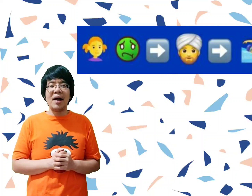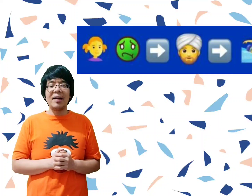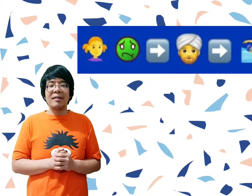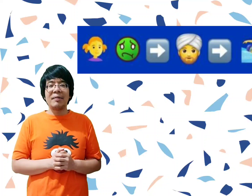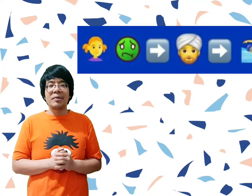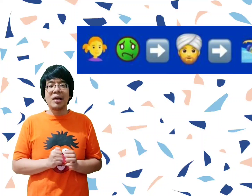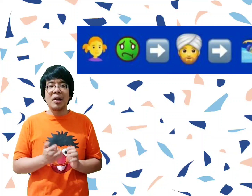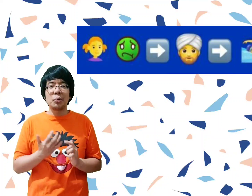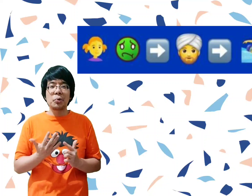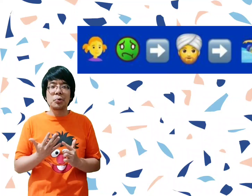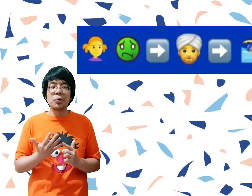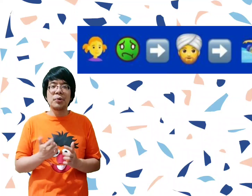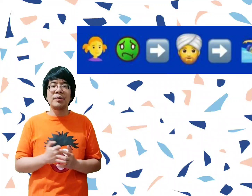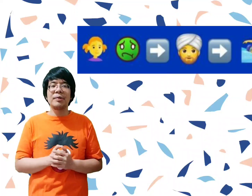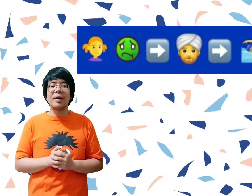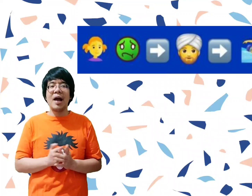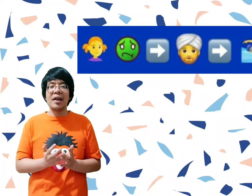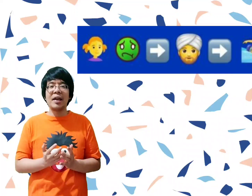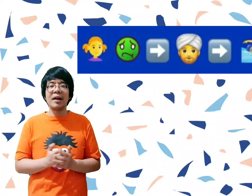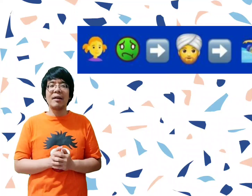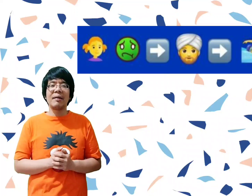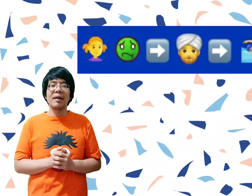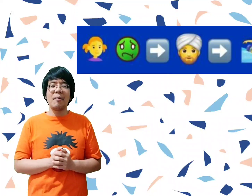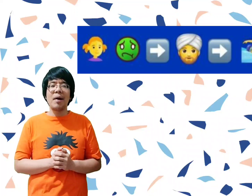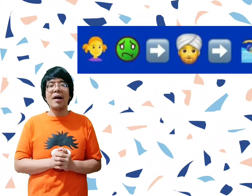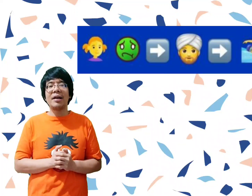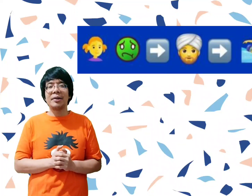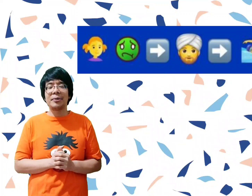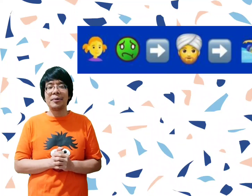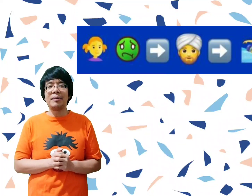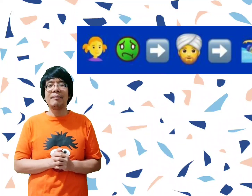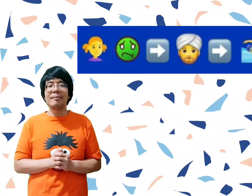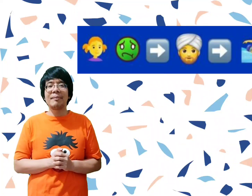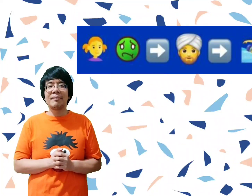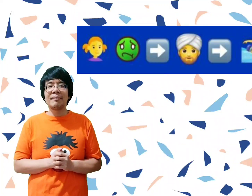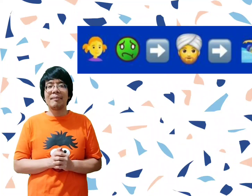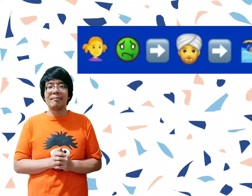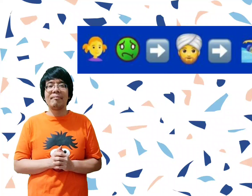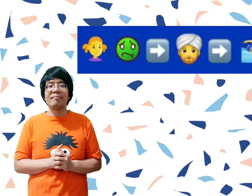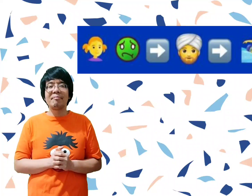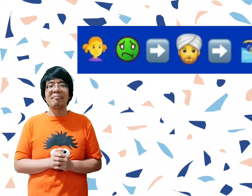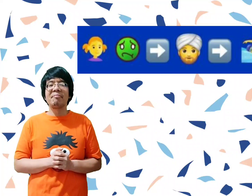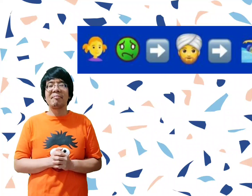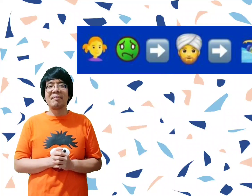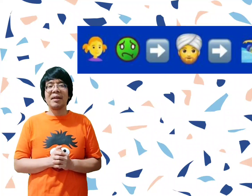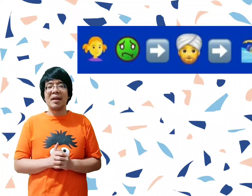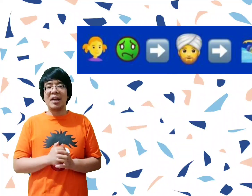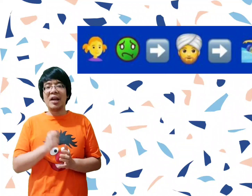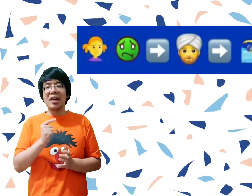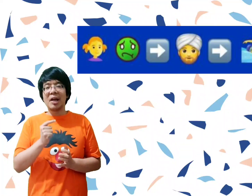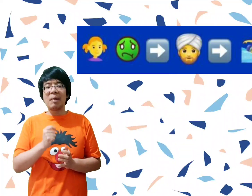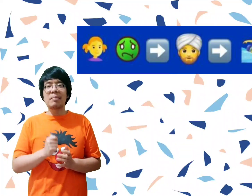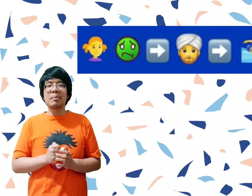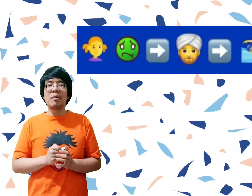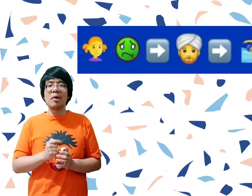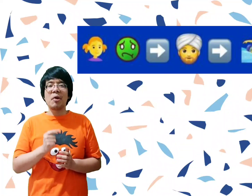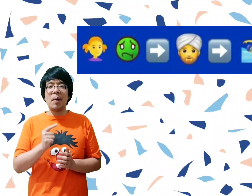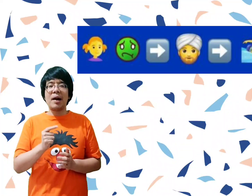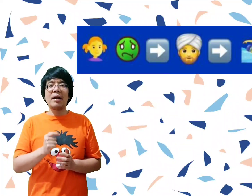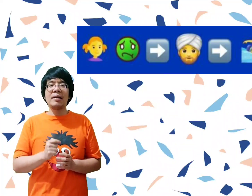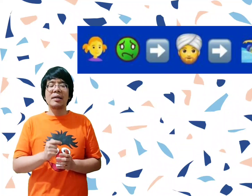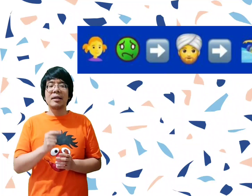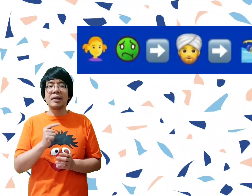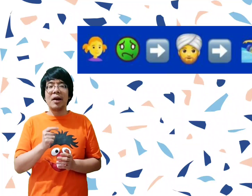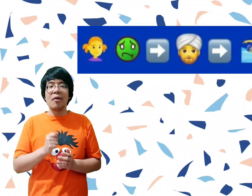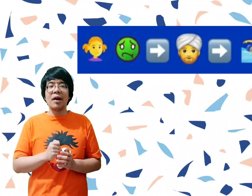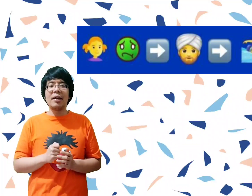tahu enggak? Sedatujuk, air. Apakah itu? Hmm, ini di game-game sebelumnya juga